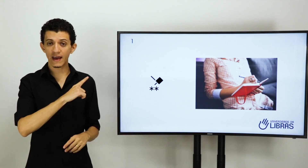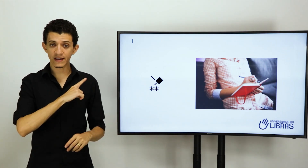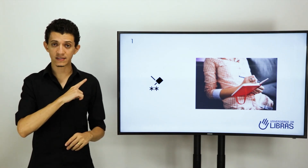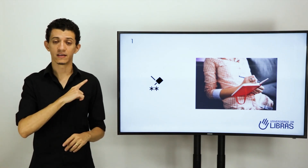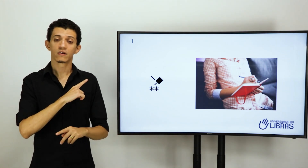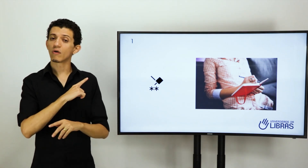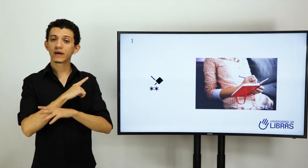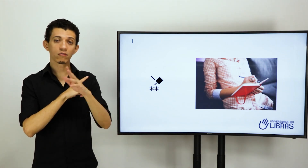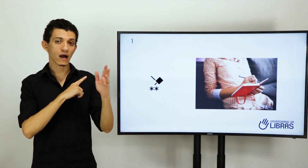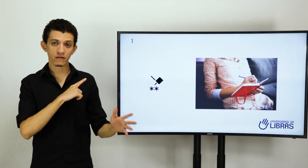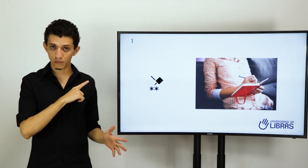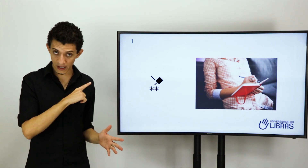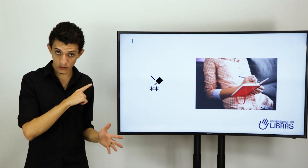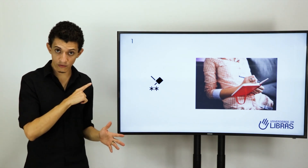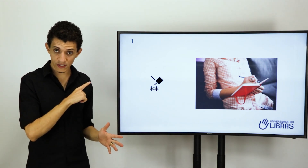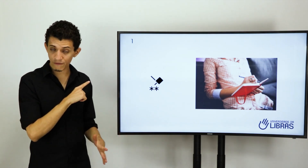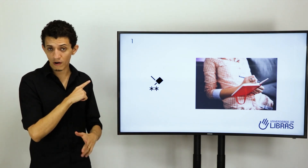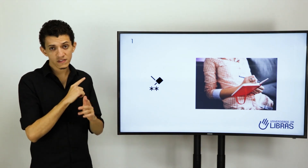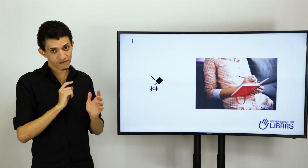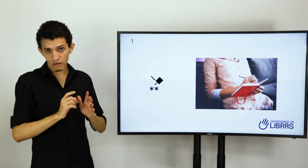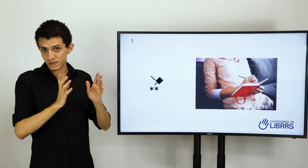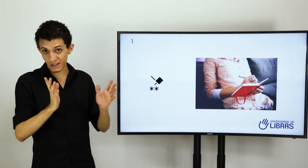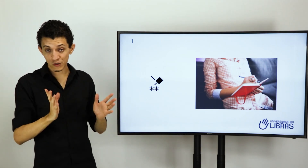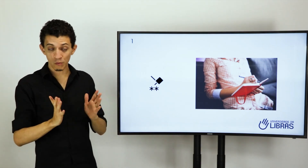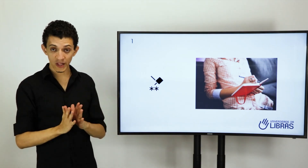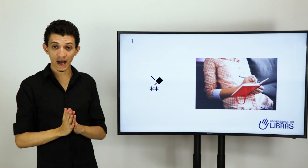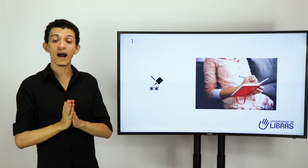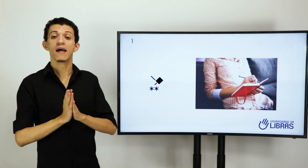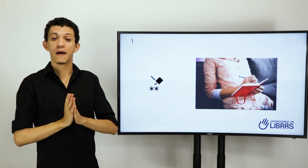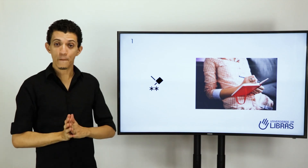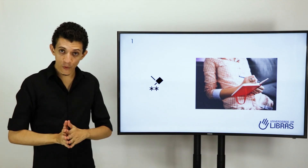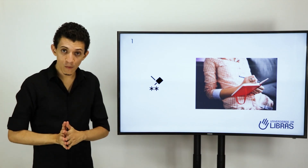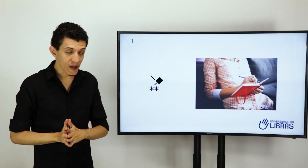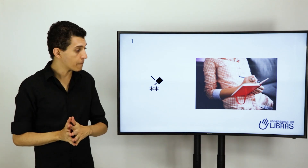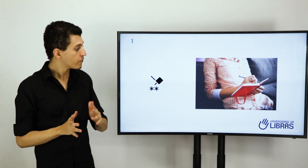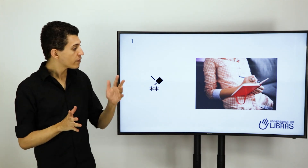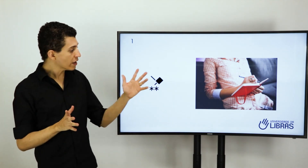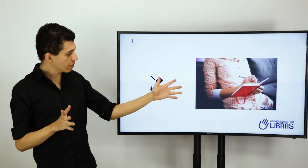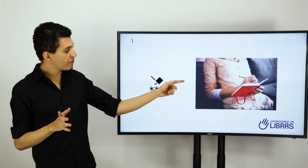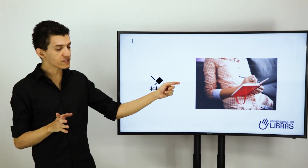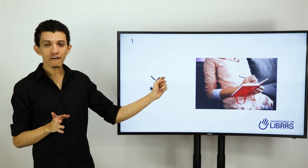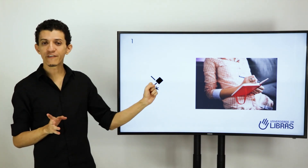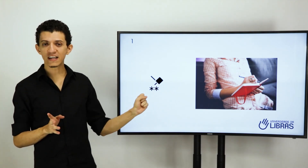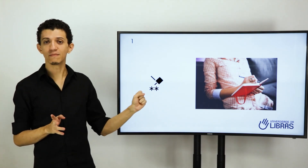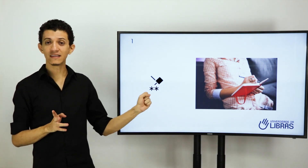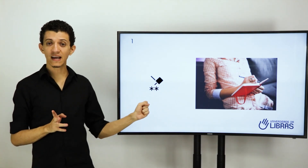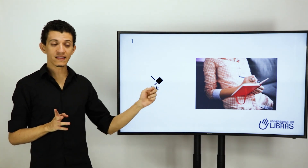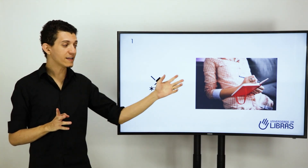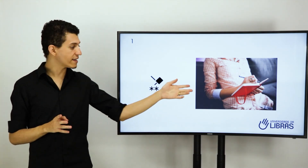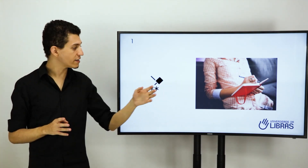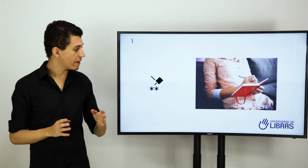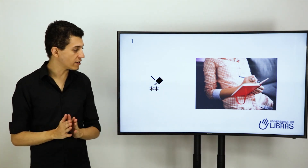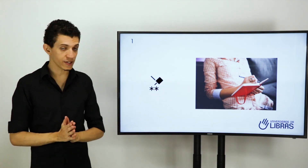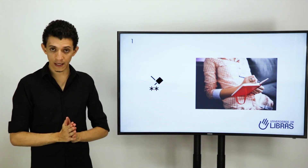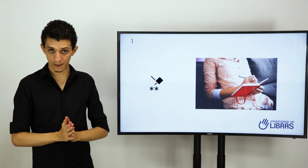este, em qualquer lugar do Brasil que você for, você vai conseguir se comunicar muito bem. Então, vamos fazer uma frase baseada nesta imagem ali.